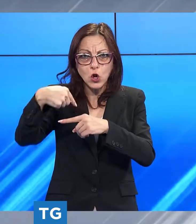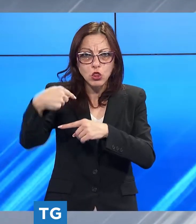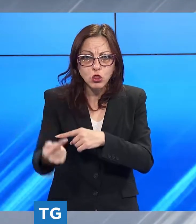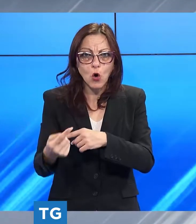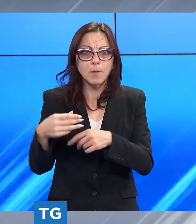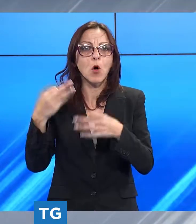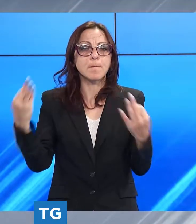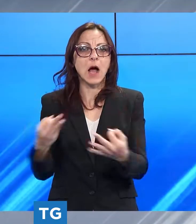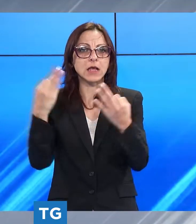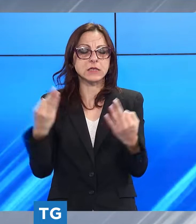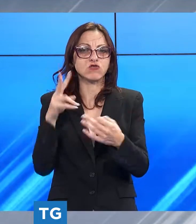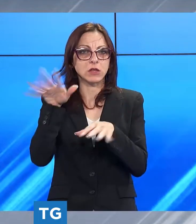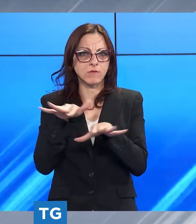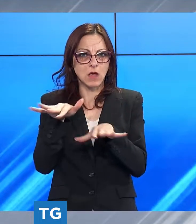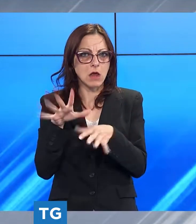viareggio